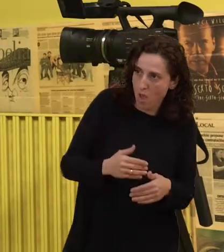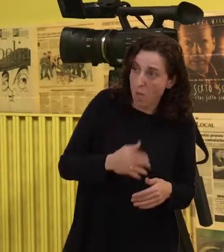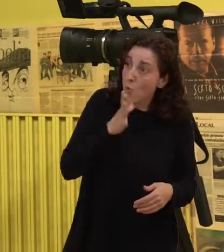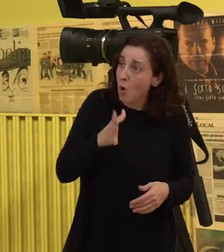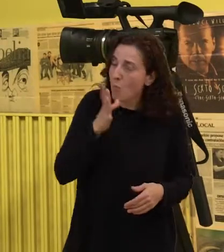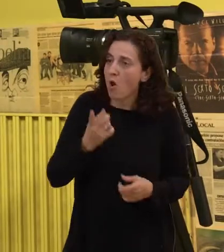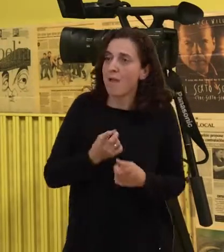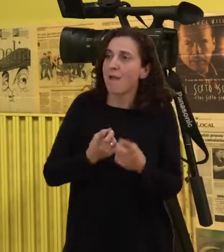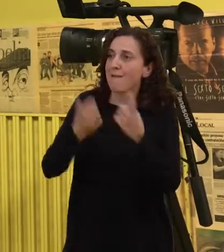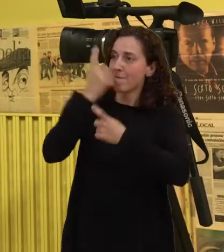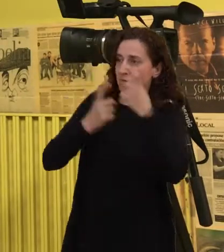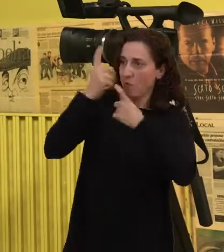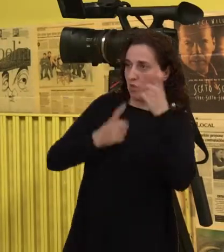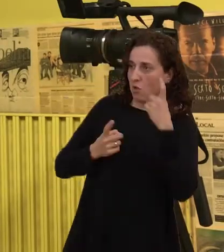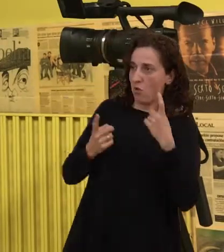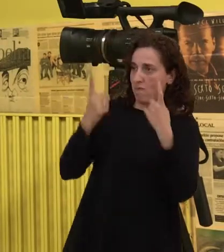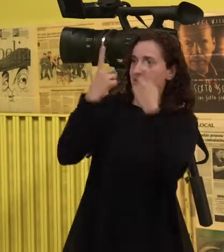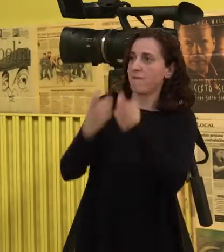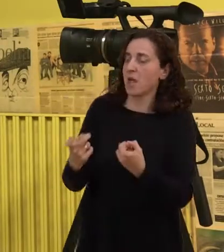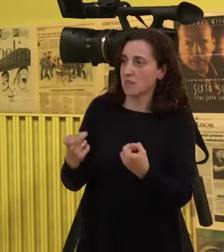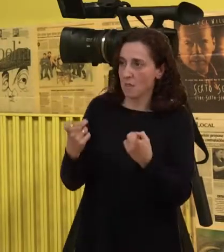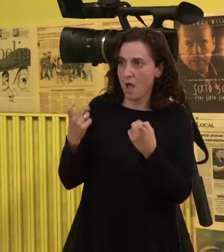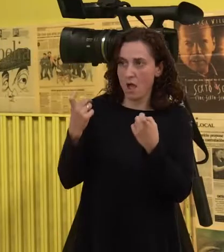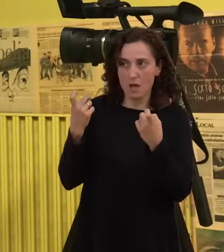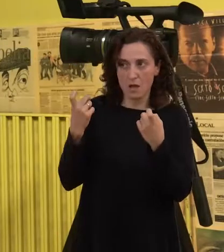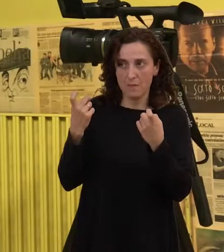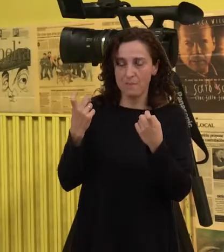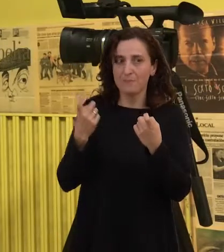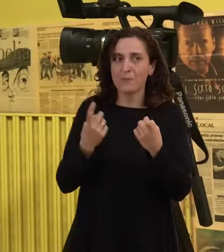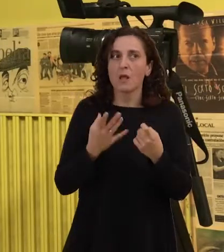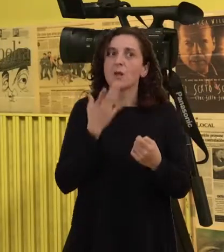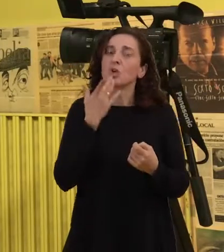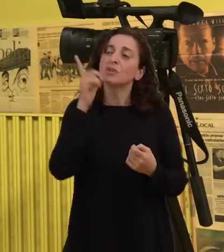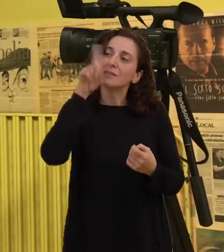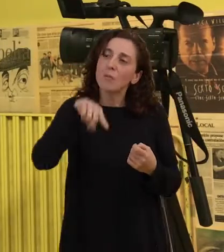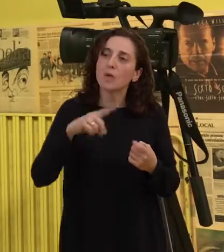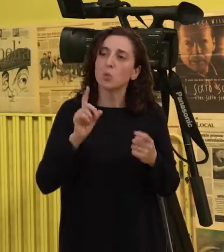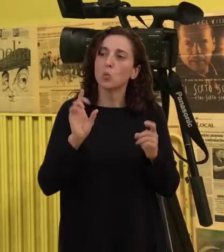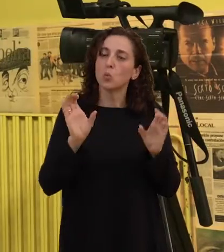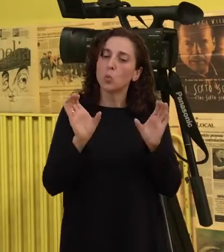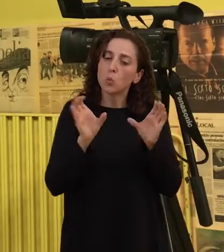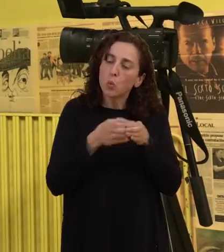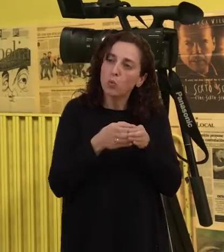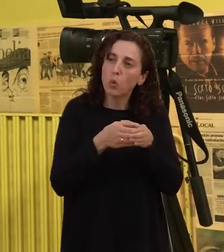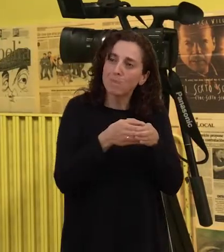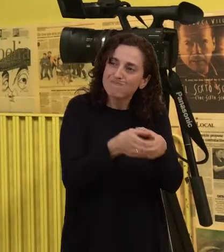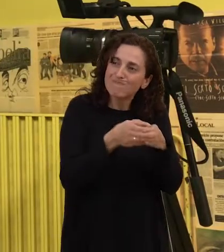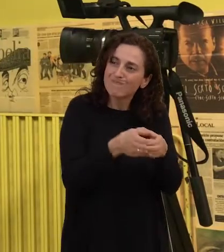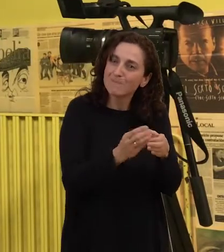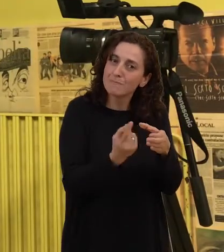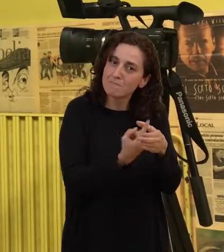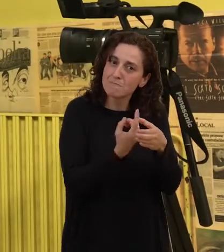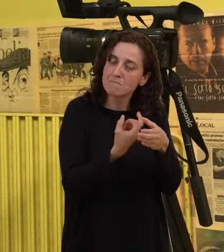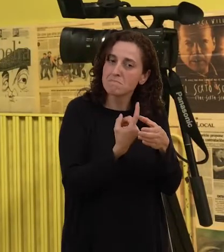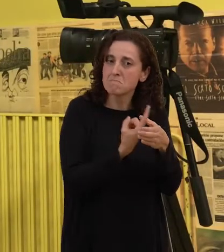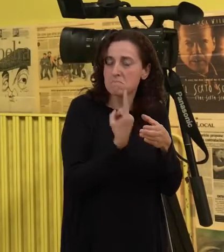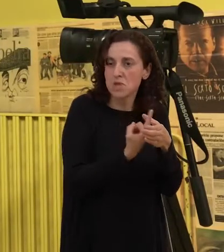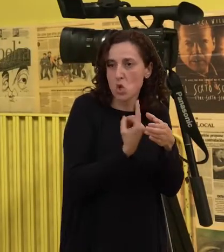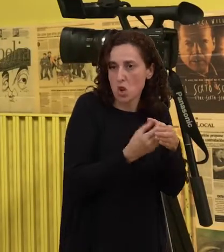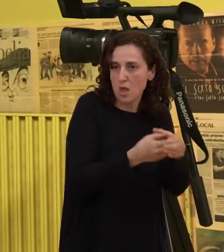aunque tamén hai en algún pequeno grupo tamén un pouco de digamos